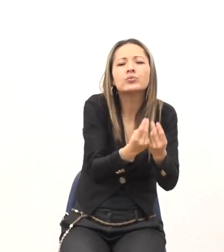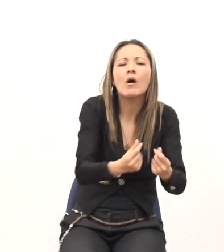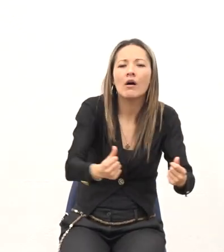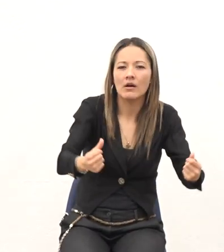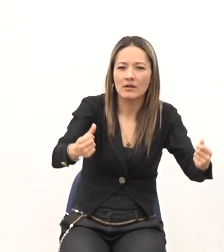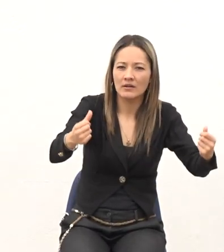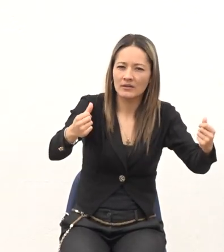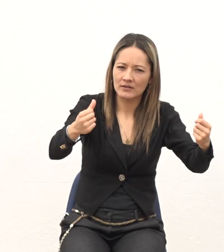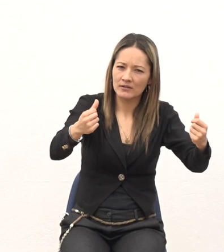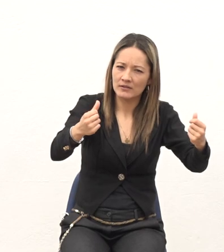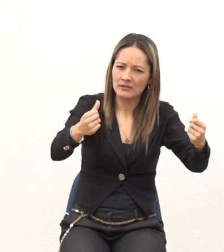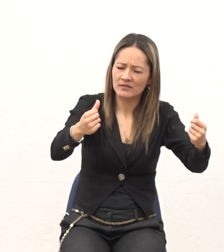¿Les recuerda algo?